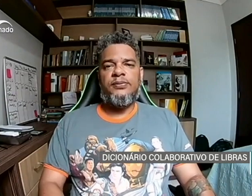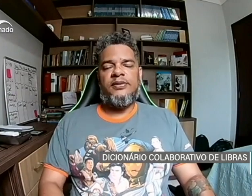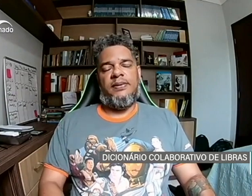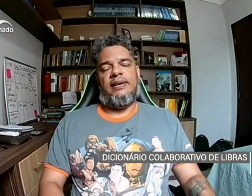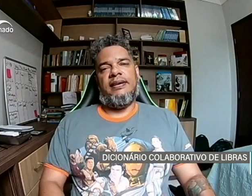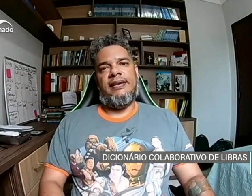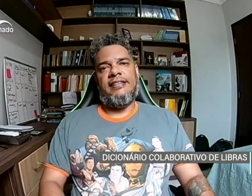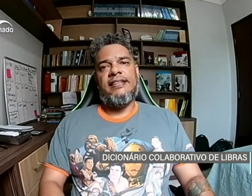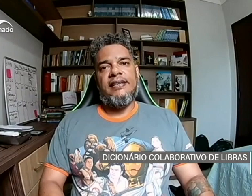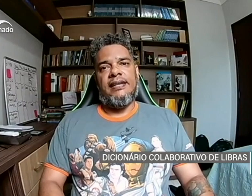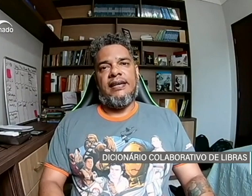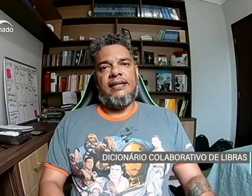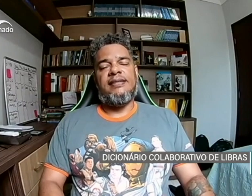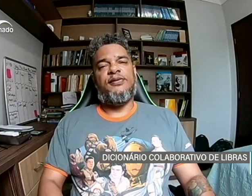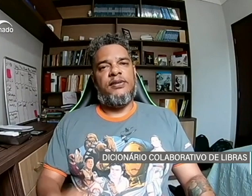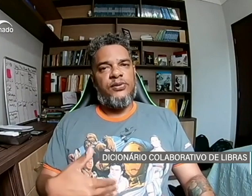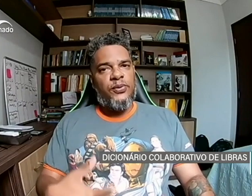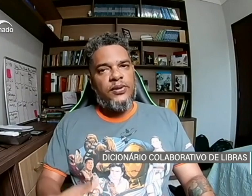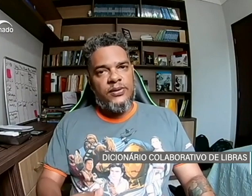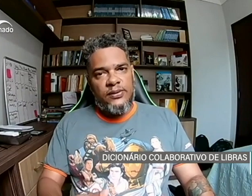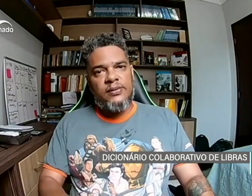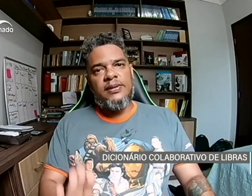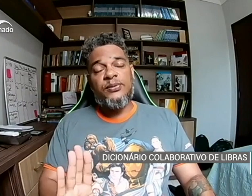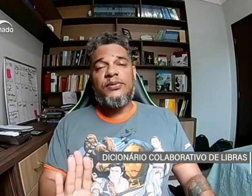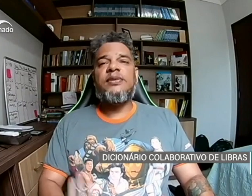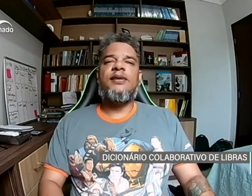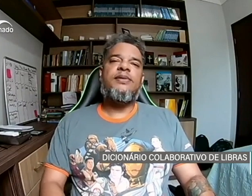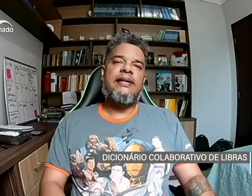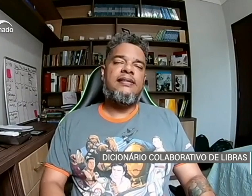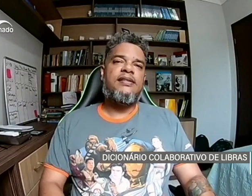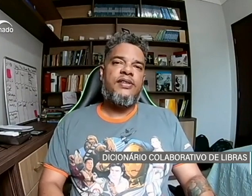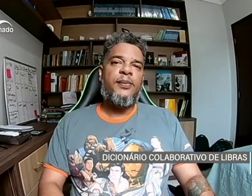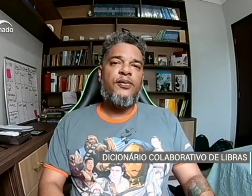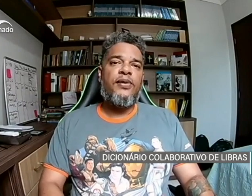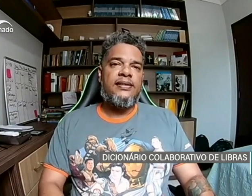esperar que, dessa vez, ocorra, dê tudo certo e ela seja aprovada, né?